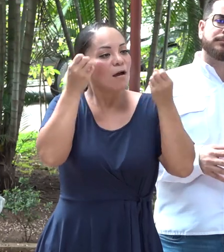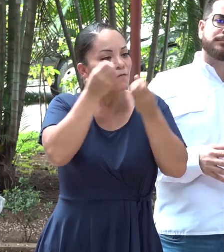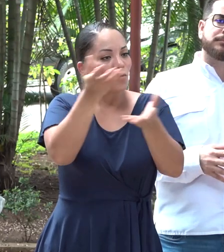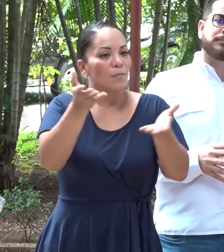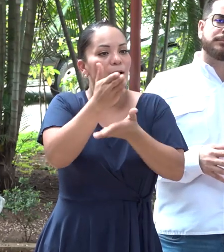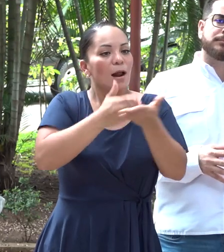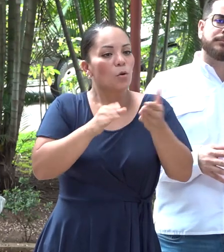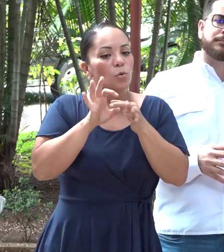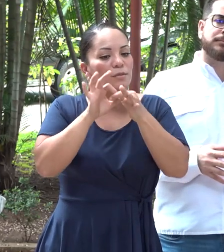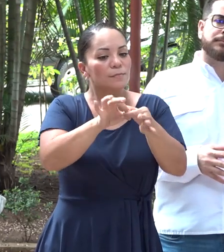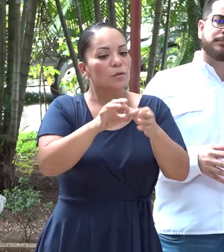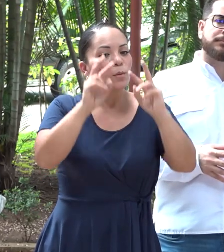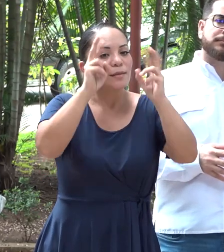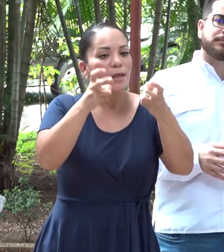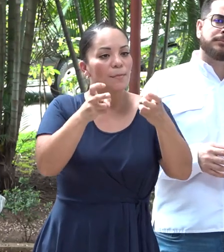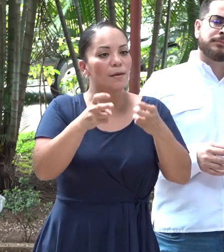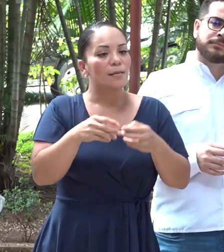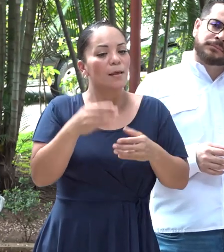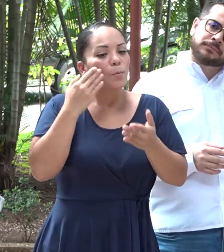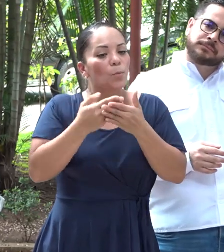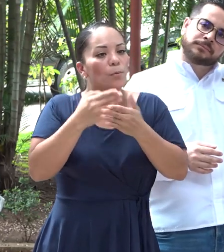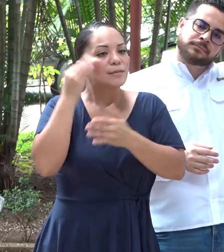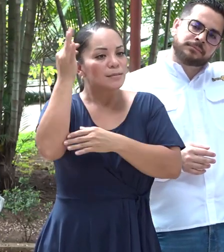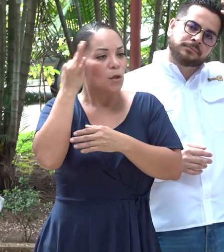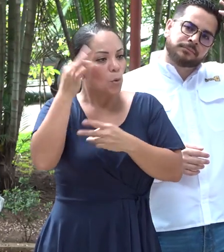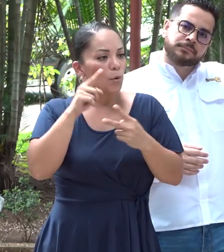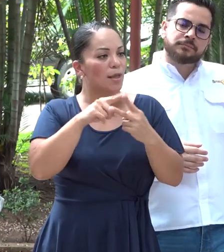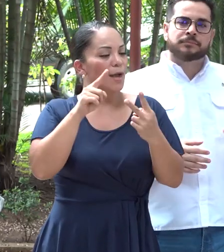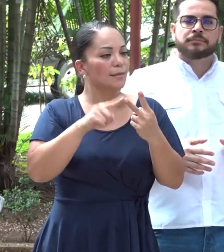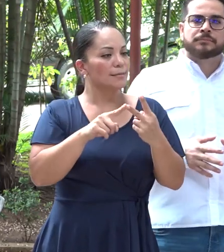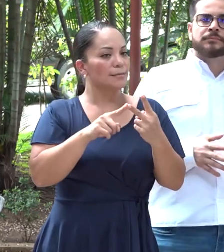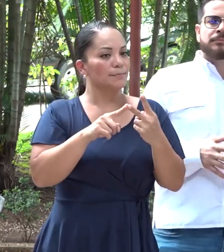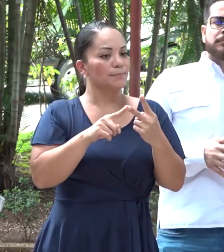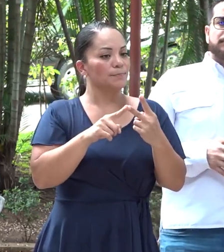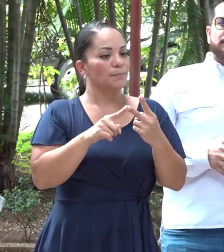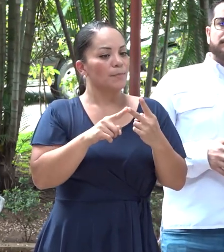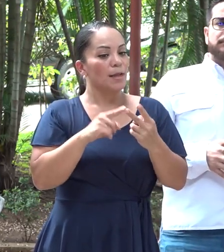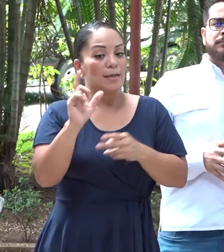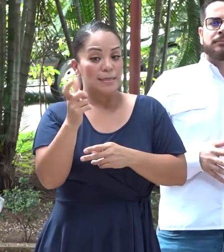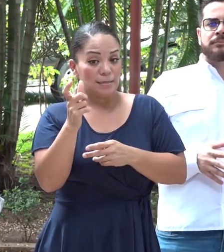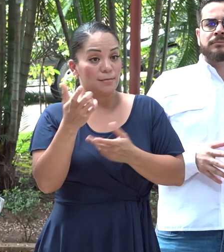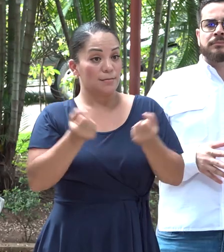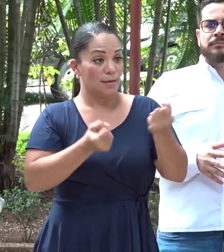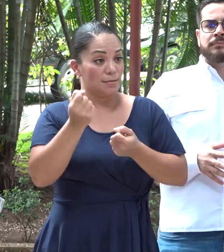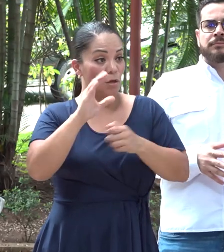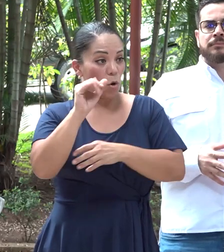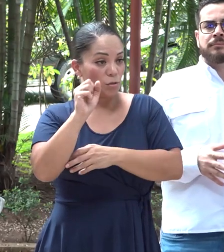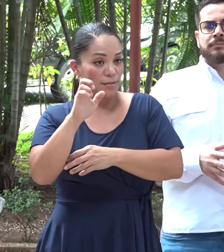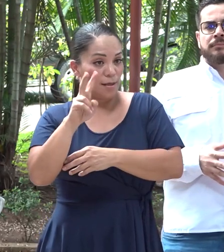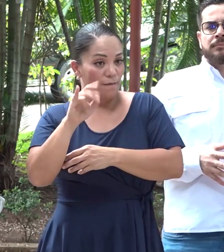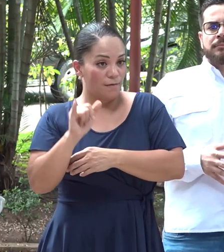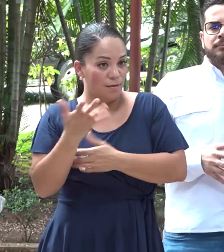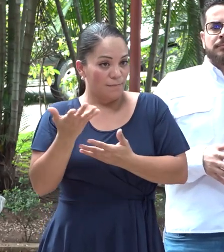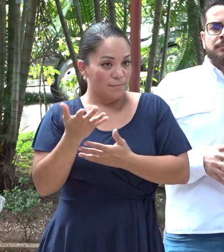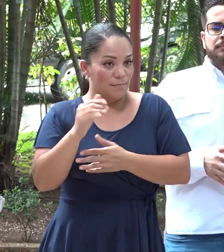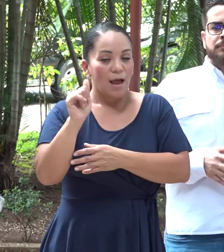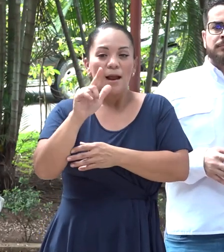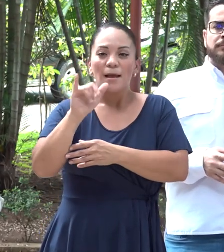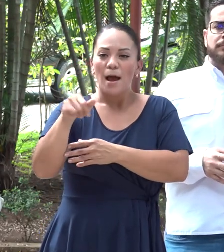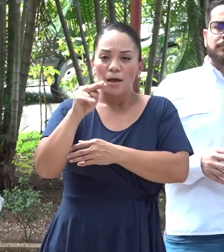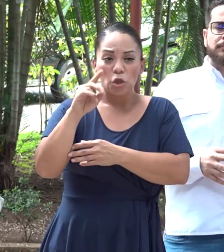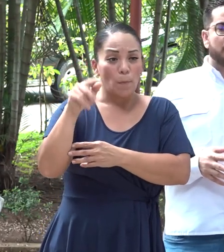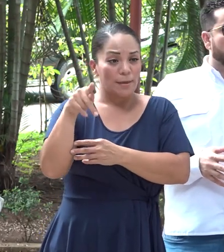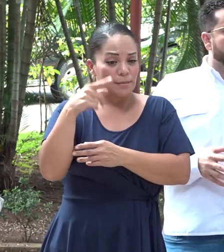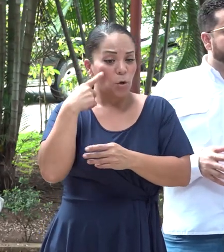algo respecto al tema de las pruebas teóricas y las licencias con el COSEVI. El diputado Alejandro Pacheco presentó un